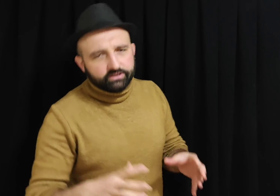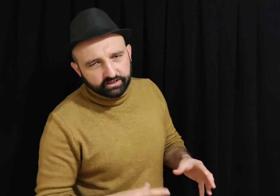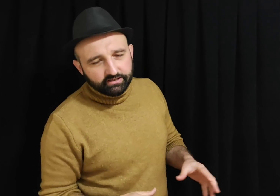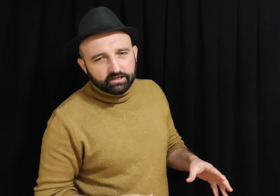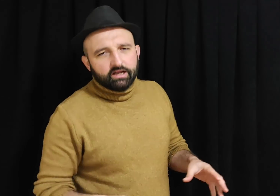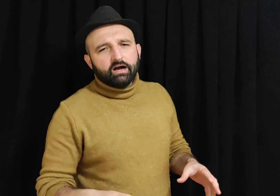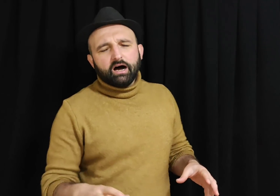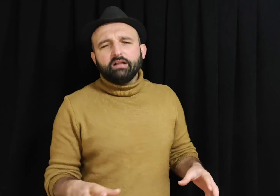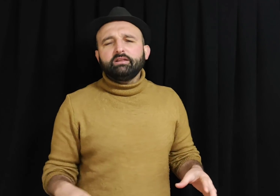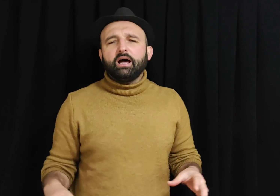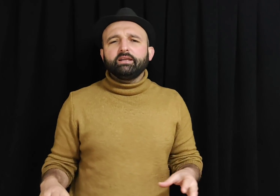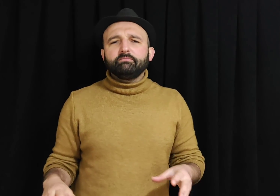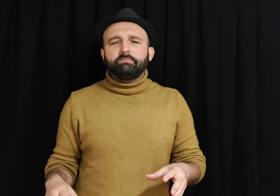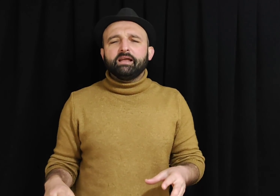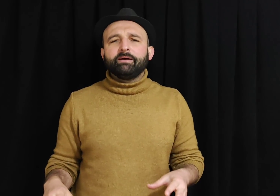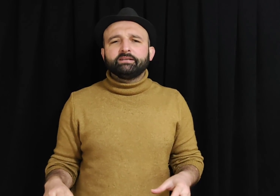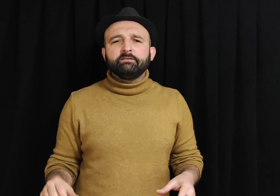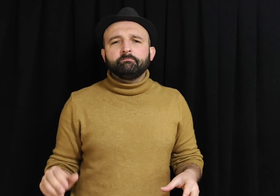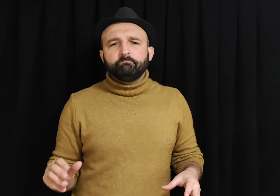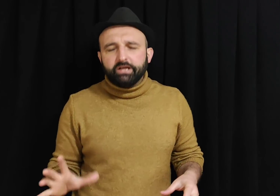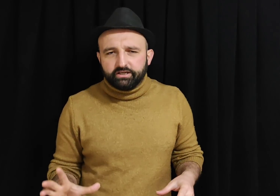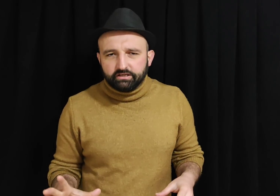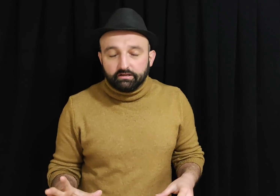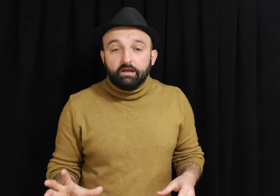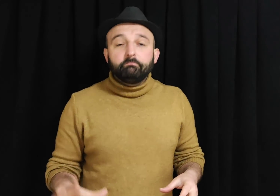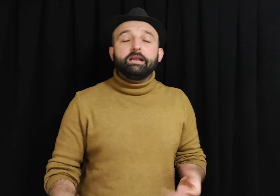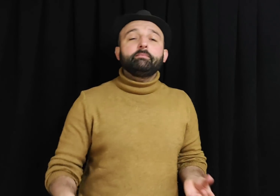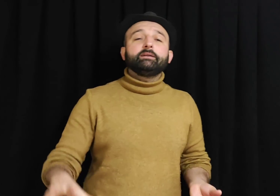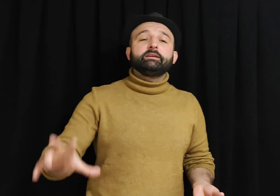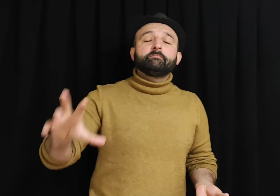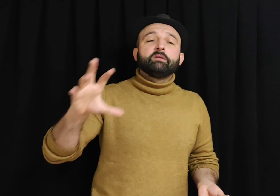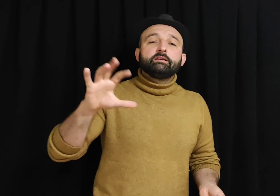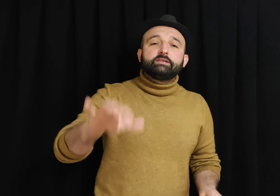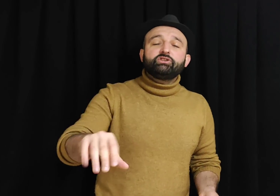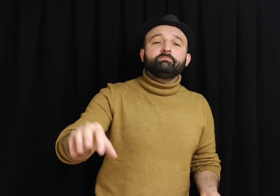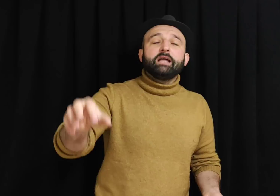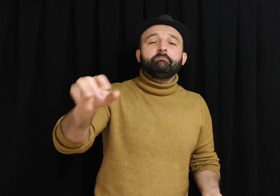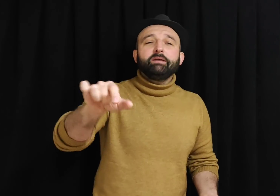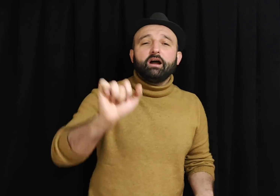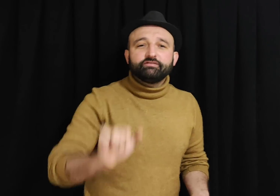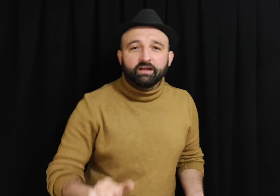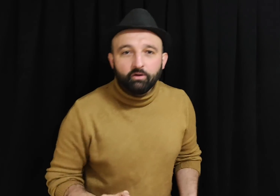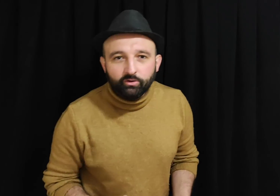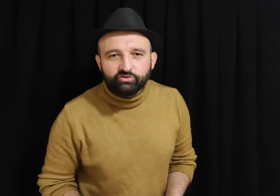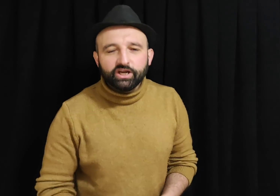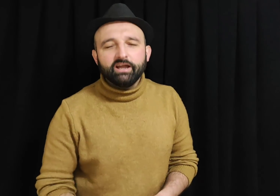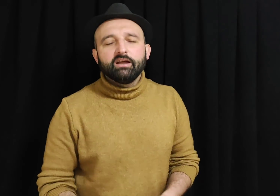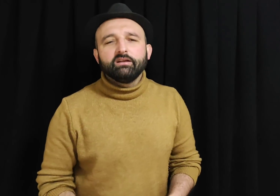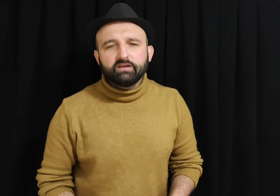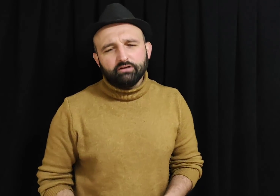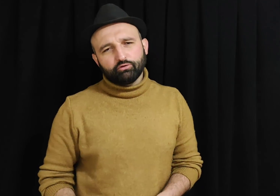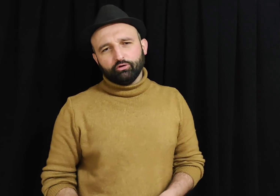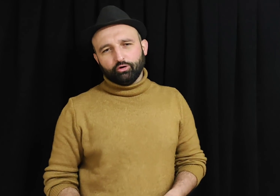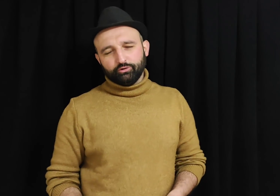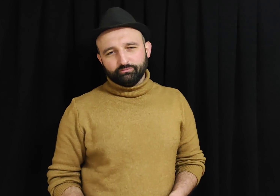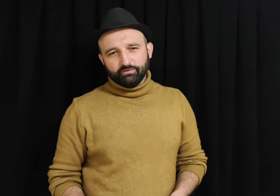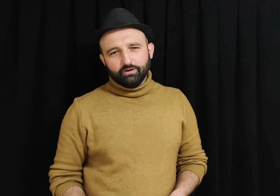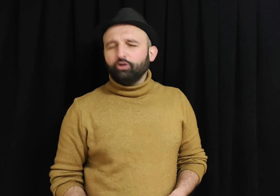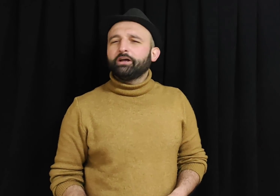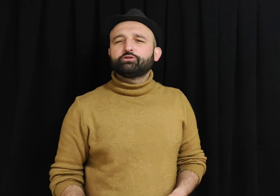girin. 6 ay bilemedin 1 yıl. Bilemedin seçimden 1 hafta önce kadrolu olun. Ondan